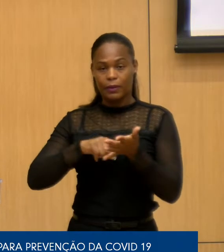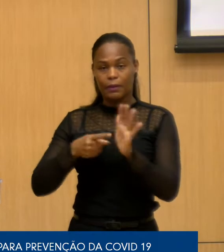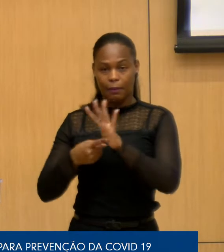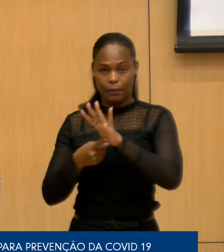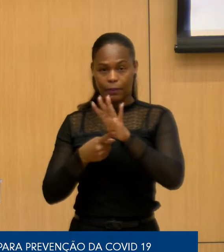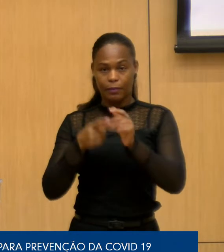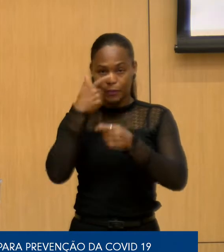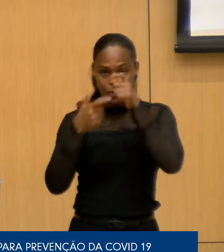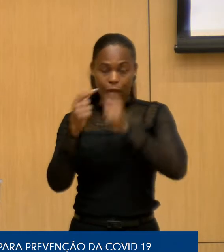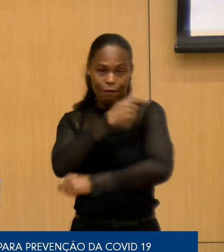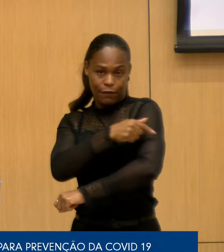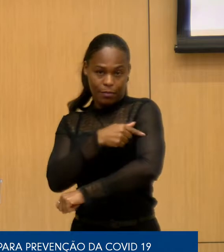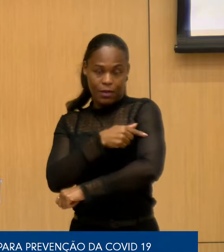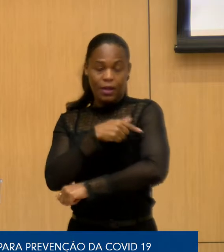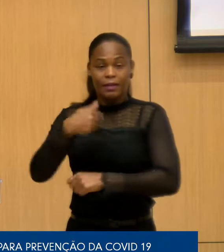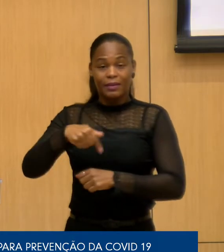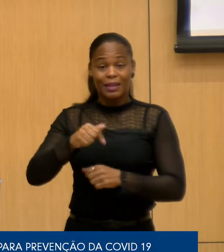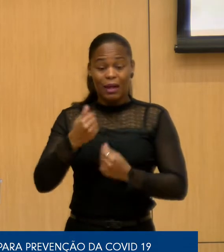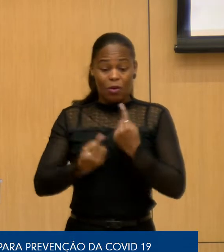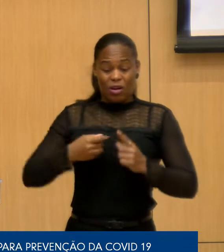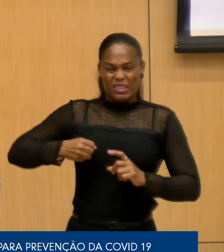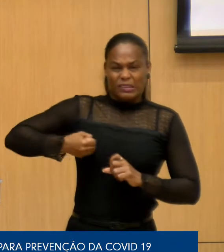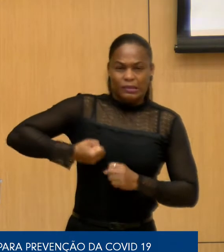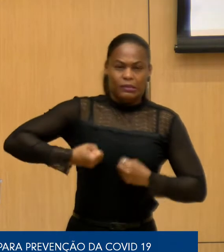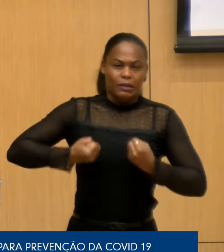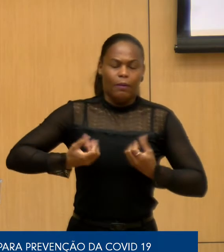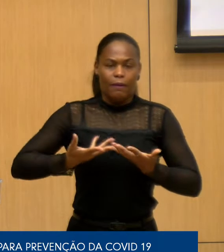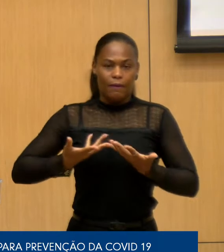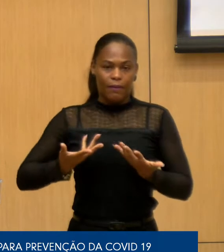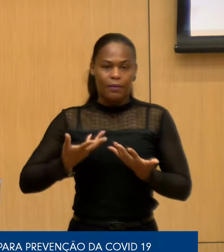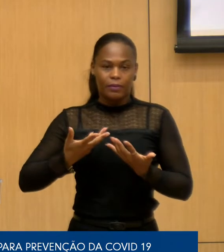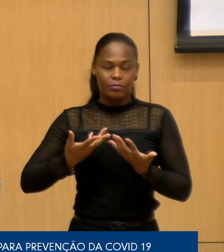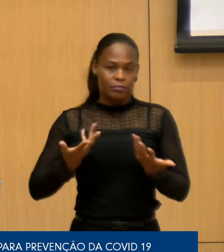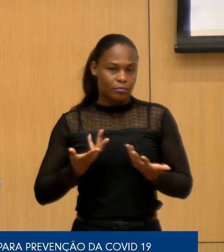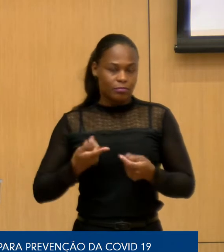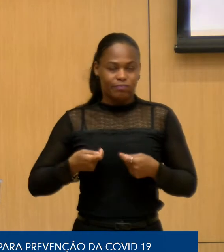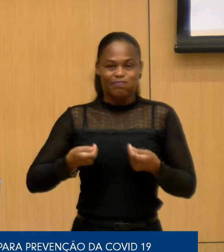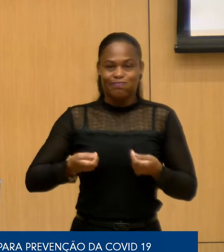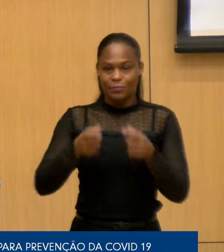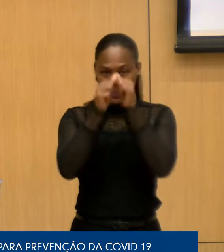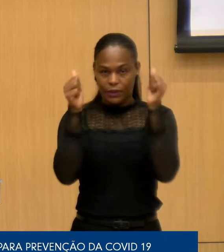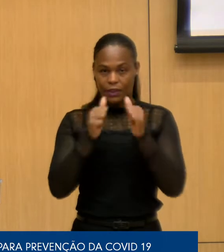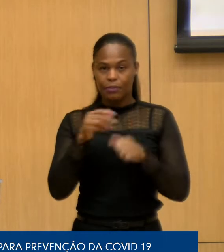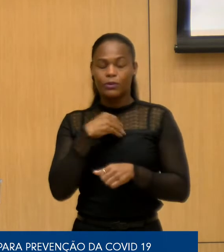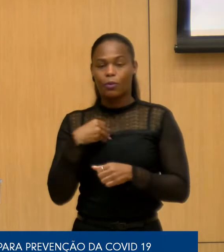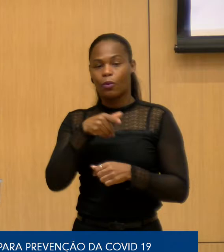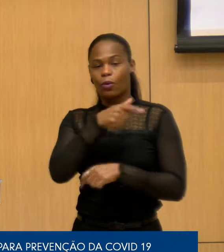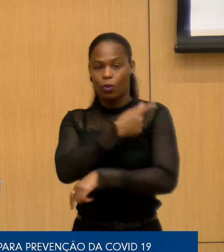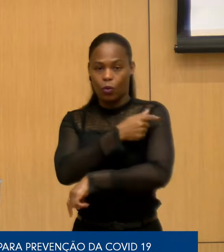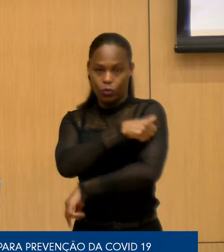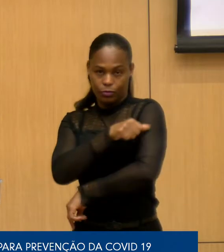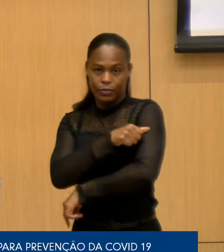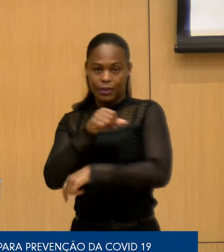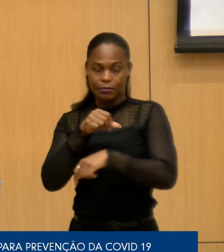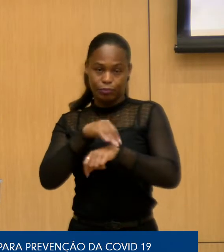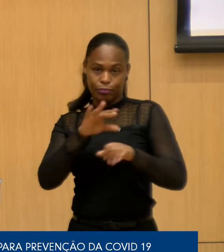enfermeiros. Tem havido uma certa pressão sobre o sistema de saúde. Os hospitais e os